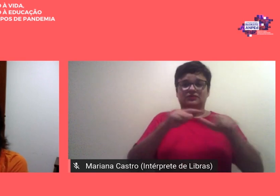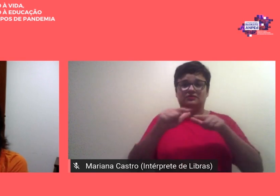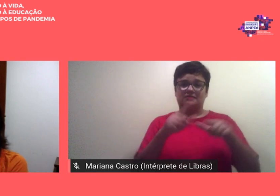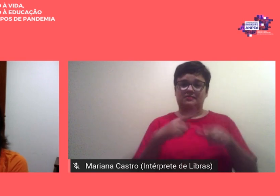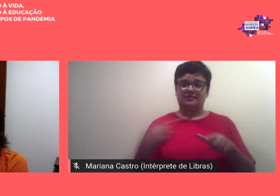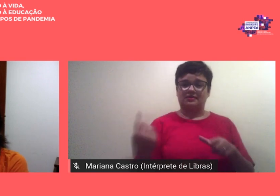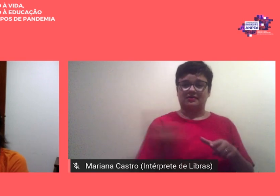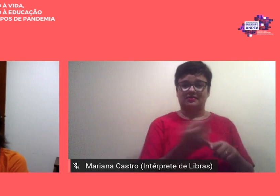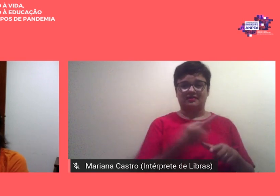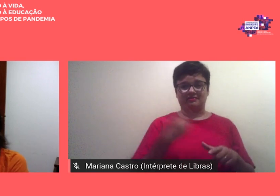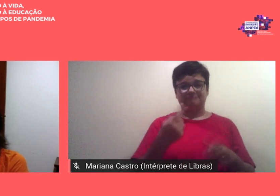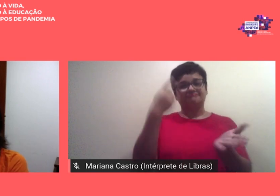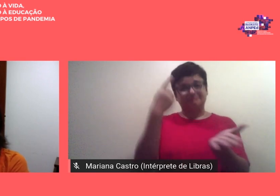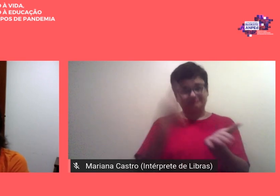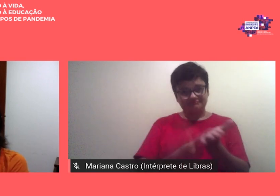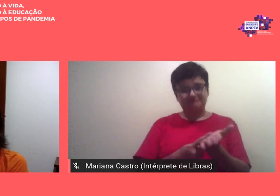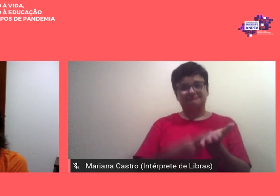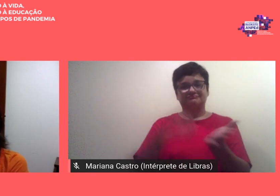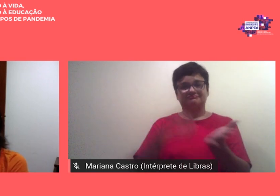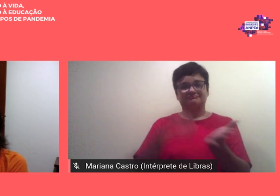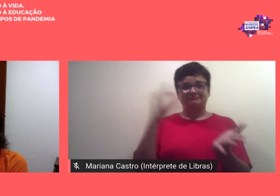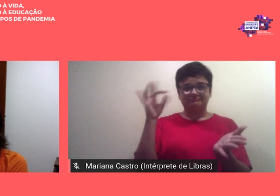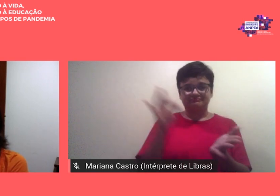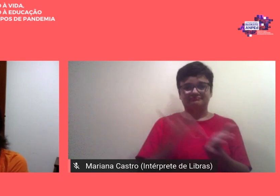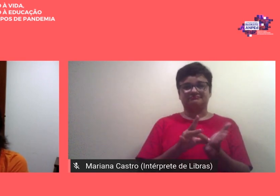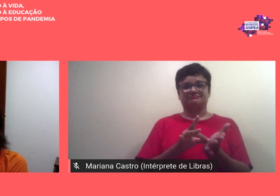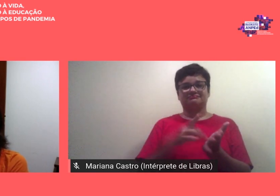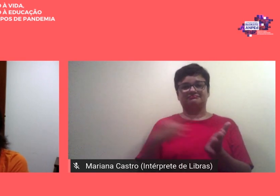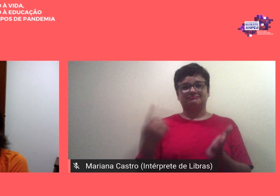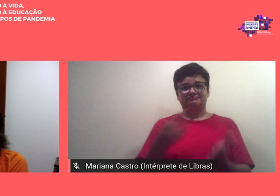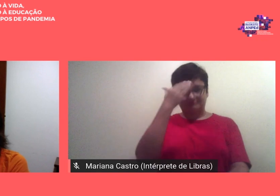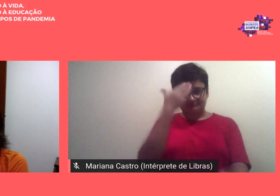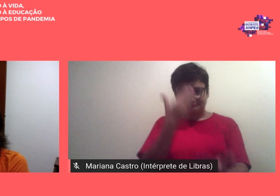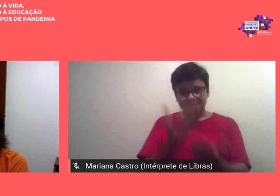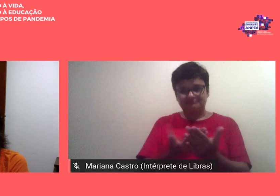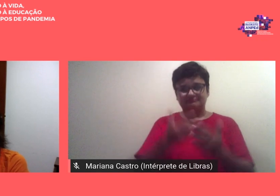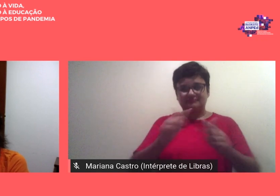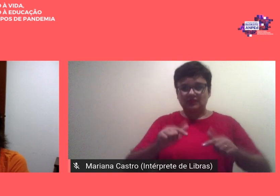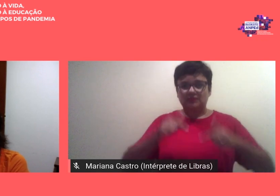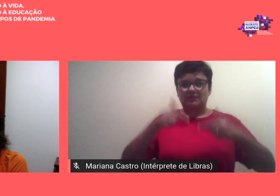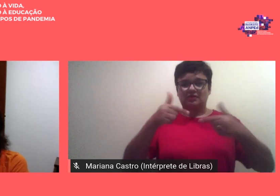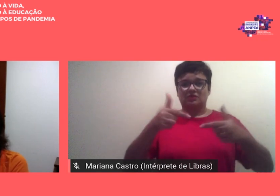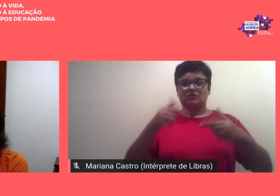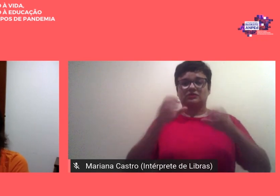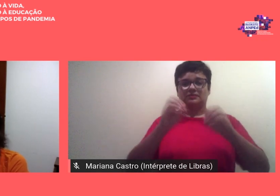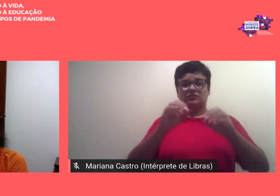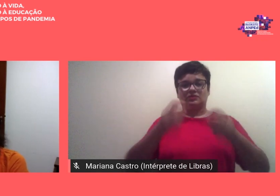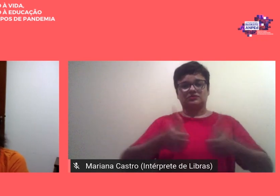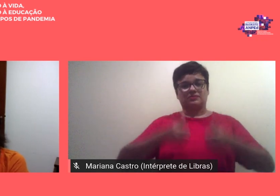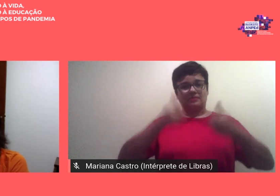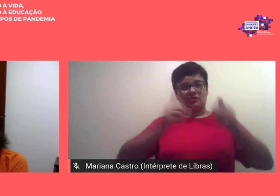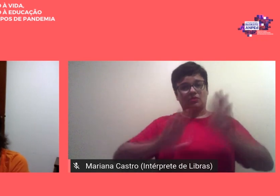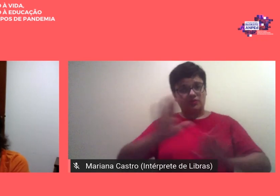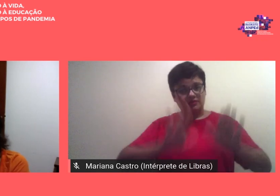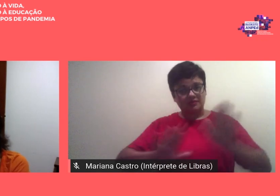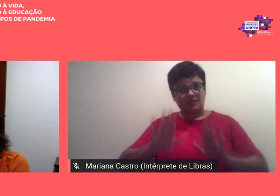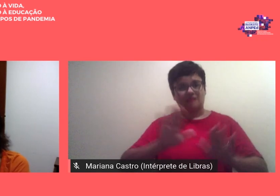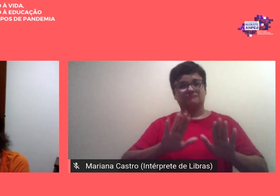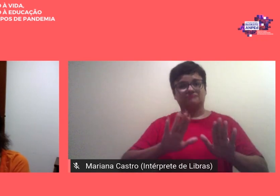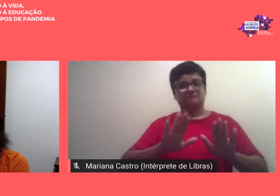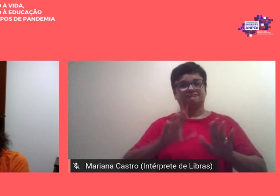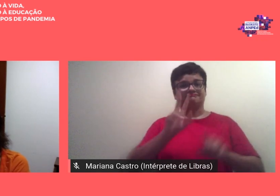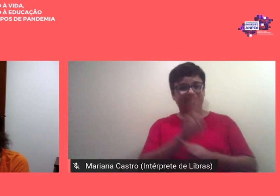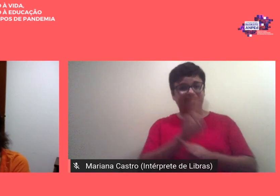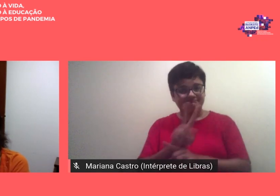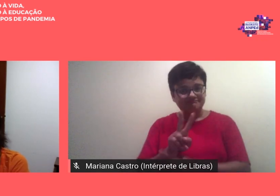confirmam a nossa crença luta por uma educação melhor se cuidem e um grande abraço